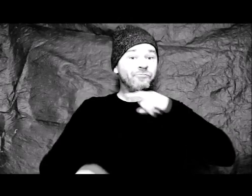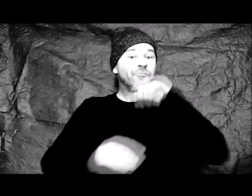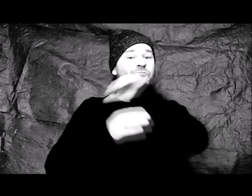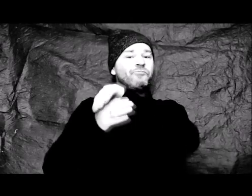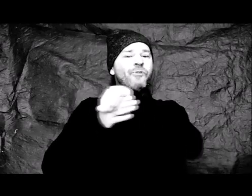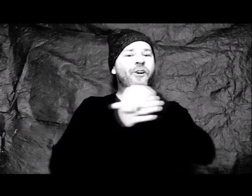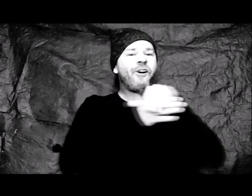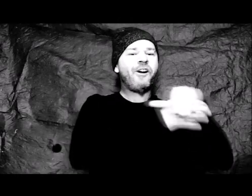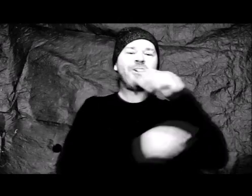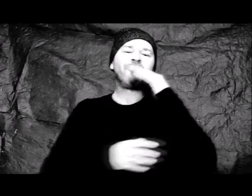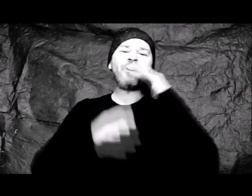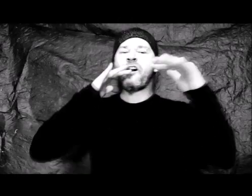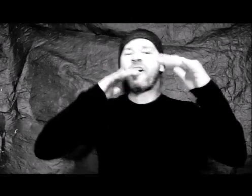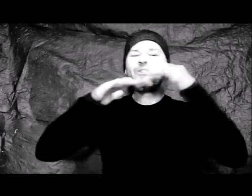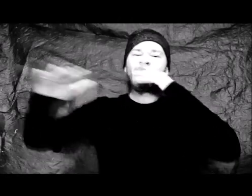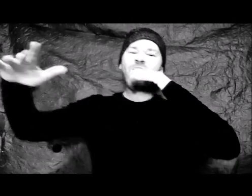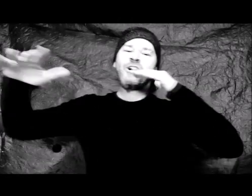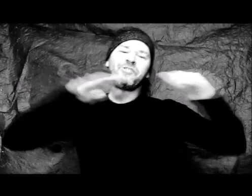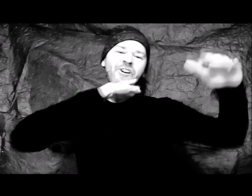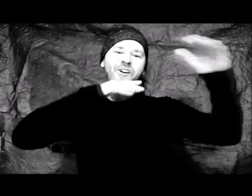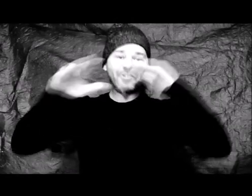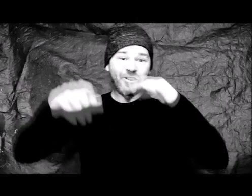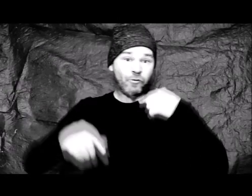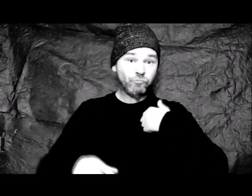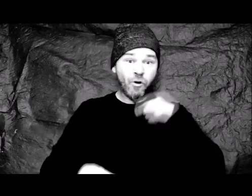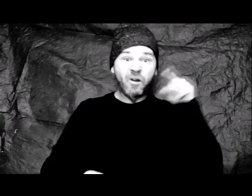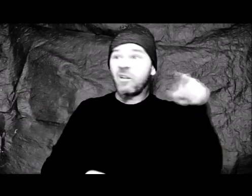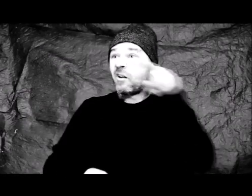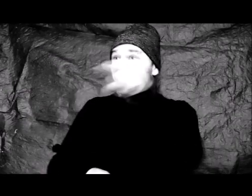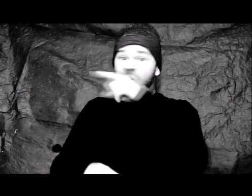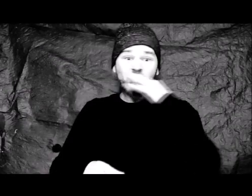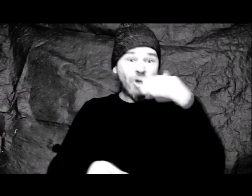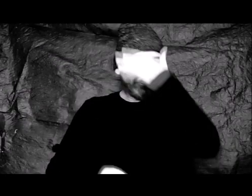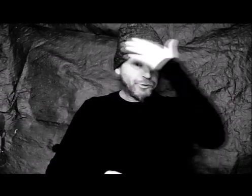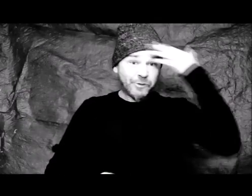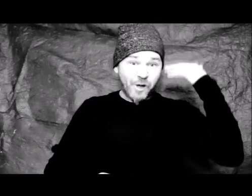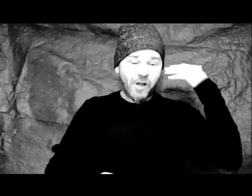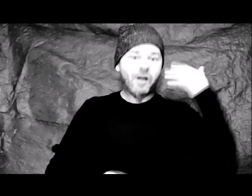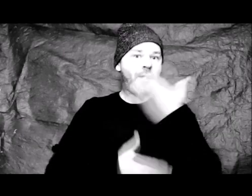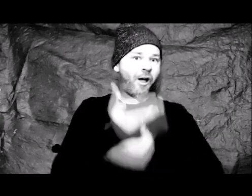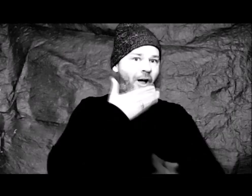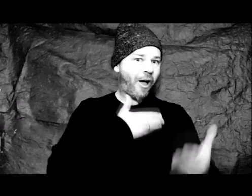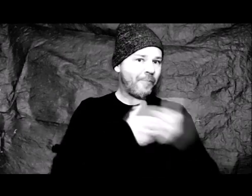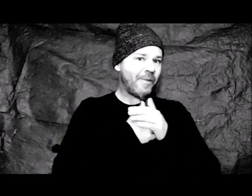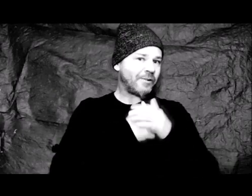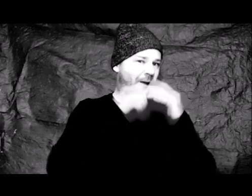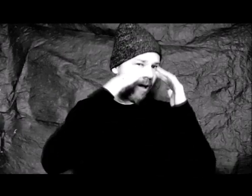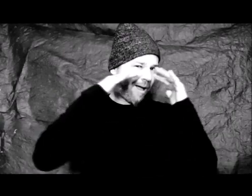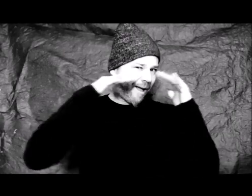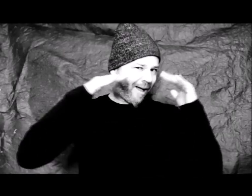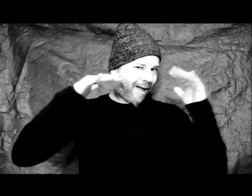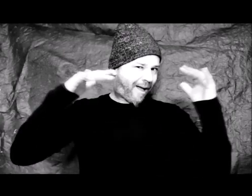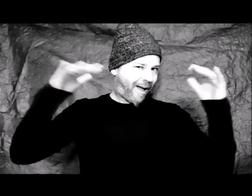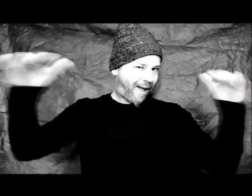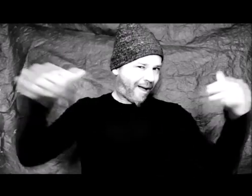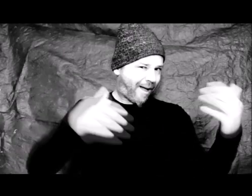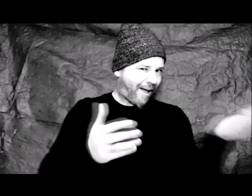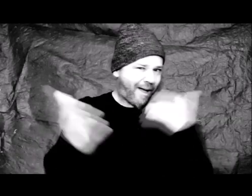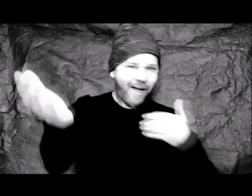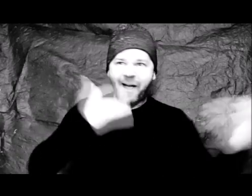Tandis que nous chantons certains soirs au balcon, et que ceux qui, comme moi, ne savent pas chanter, essaient aussi parfois d'en chanter sans chanter